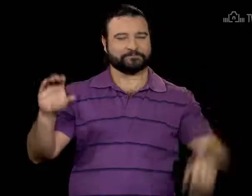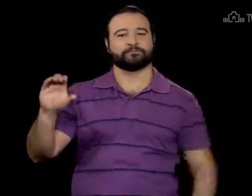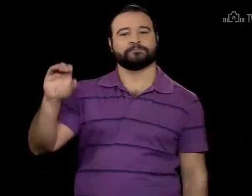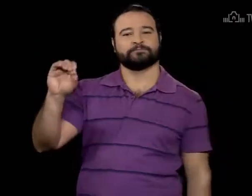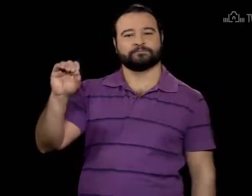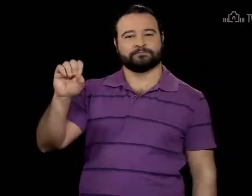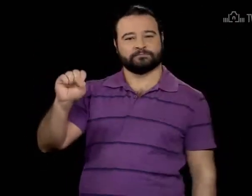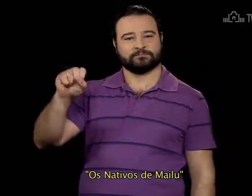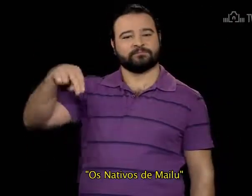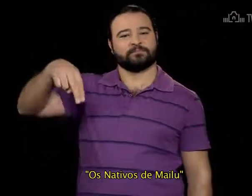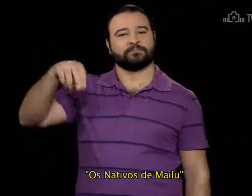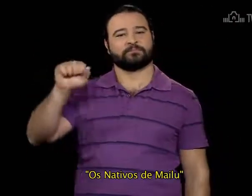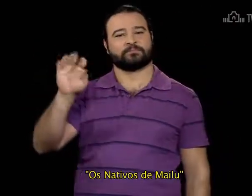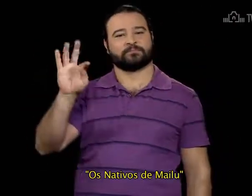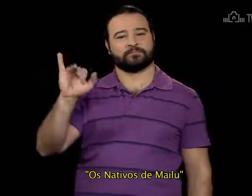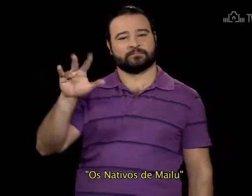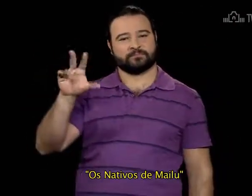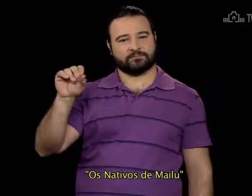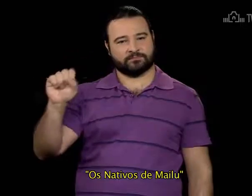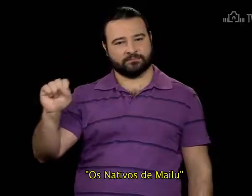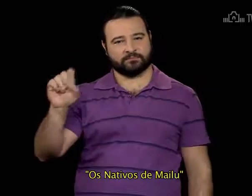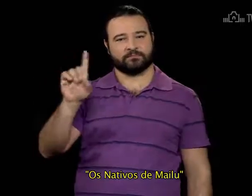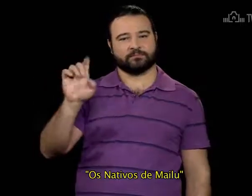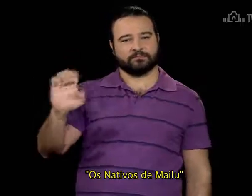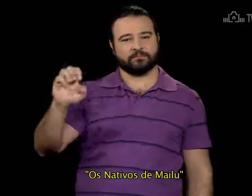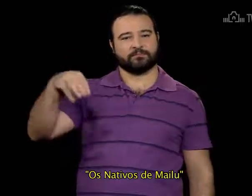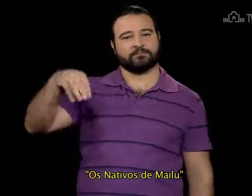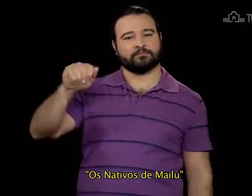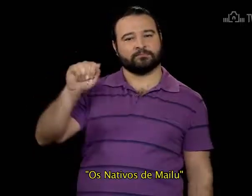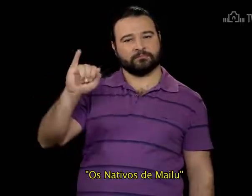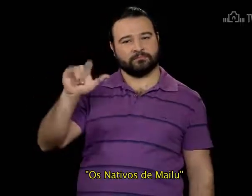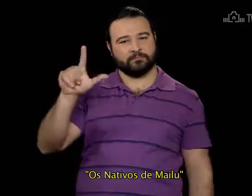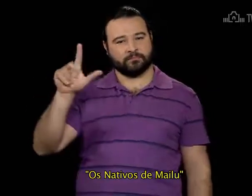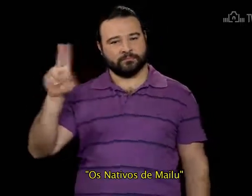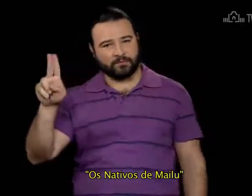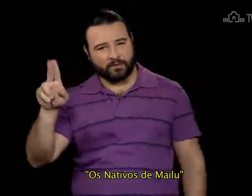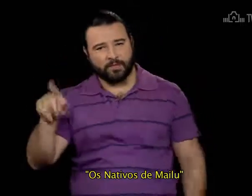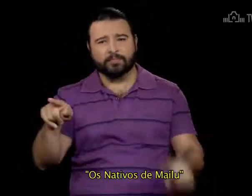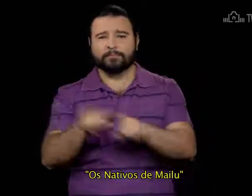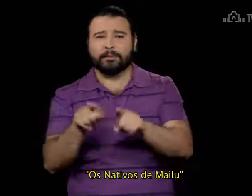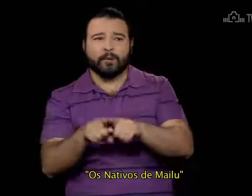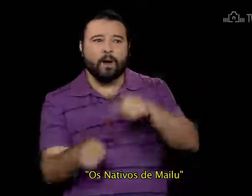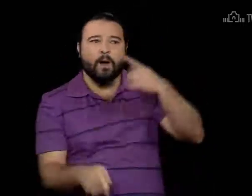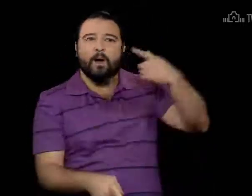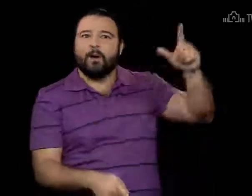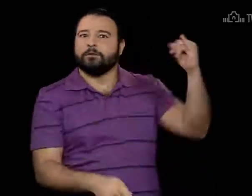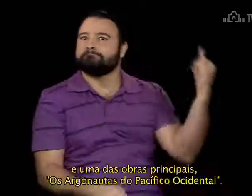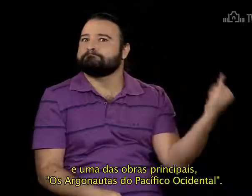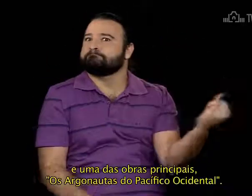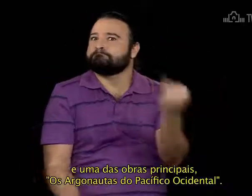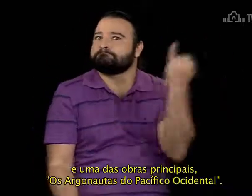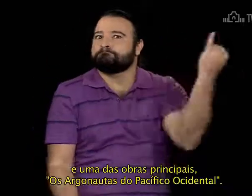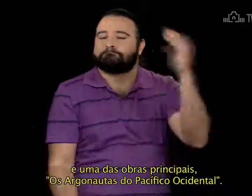Os nativos De Mailu E uma das obras